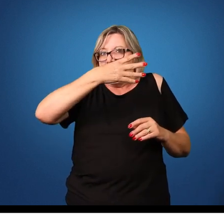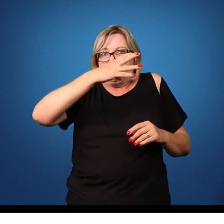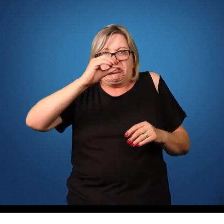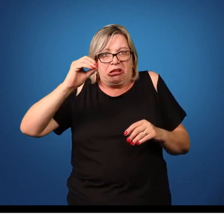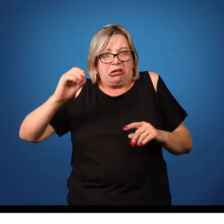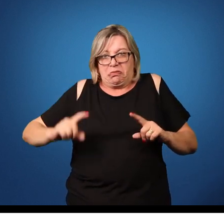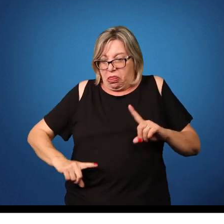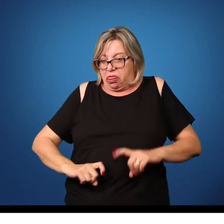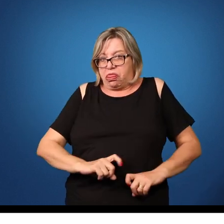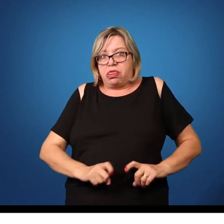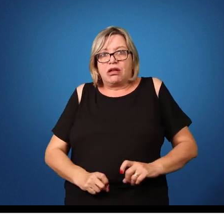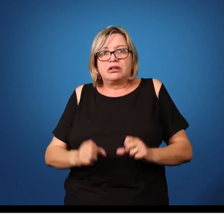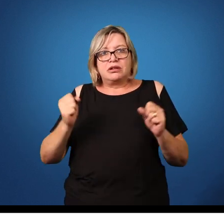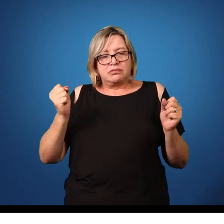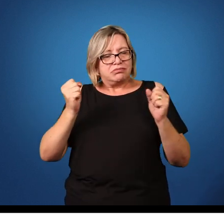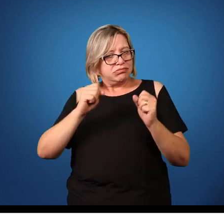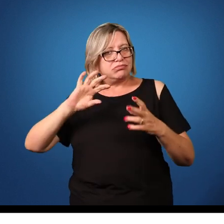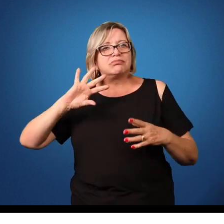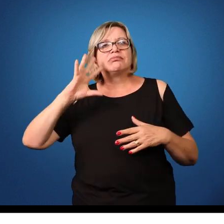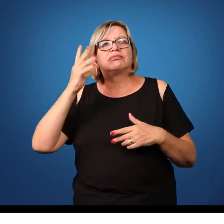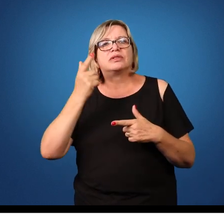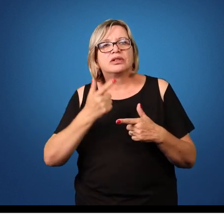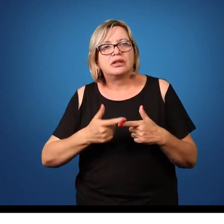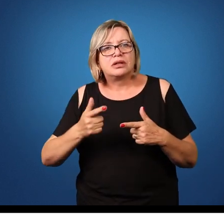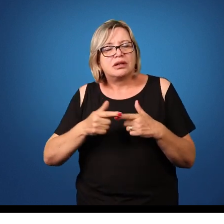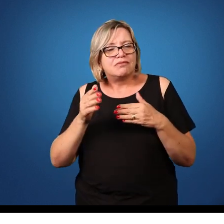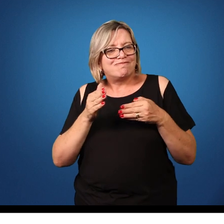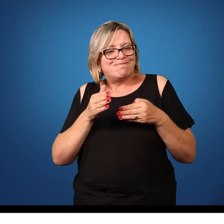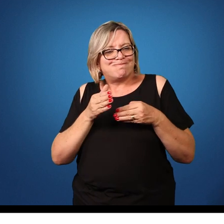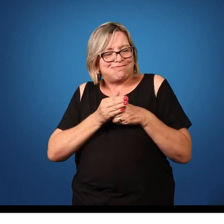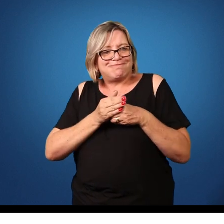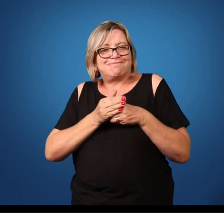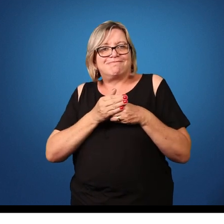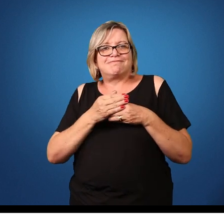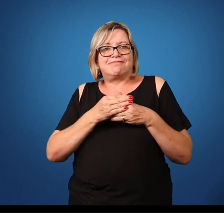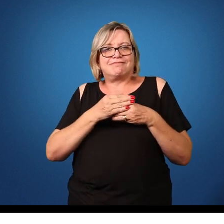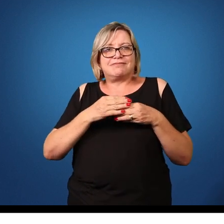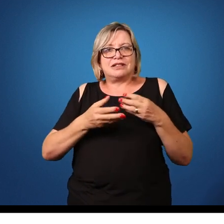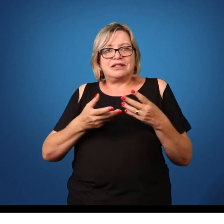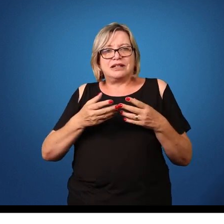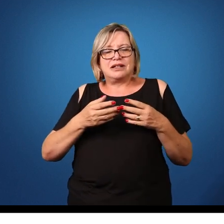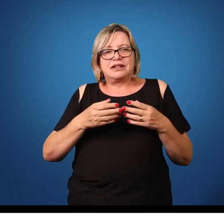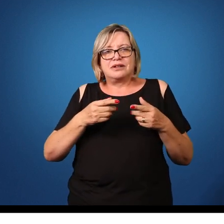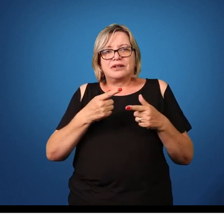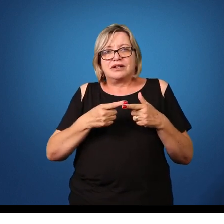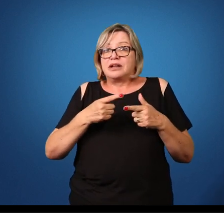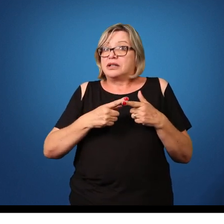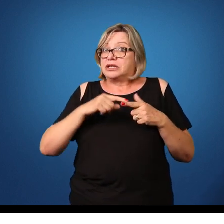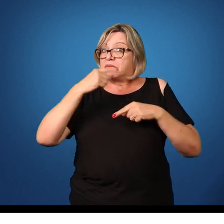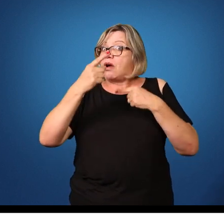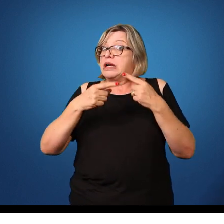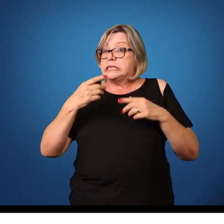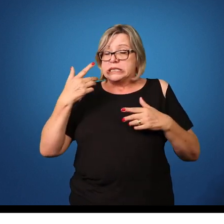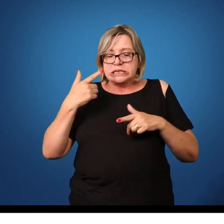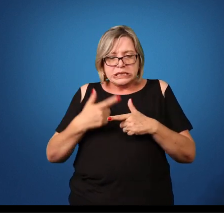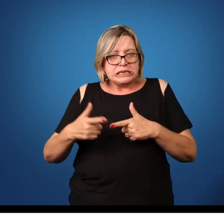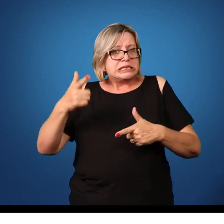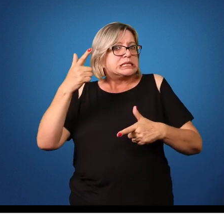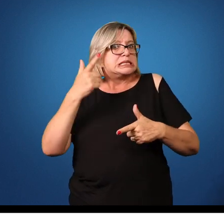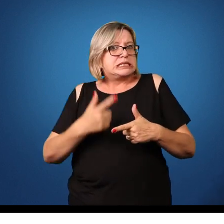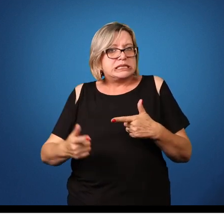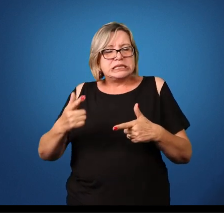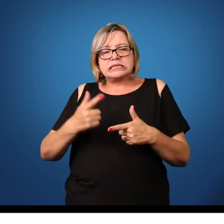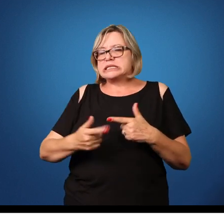acima de 100 vermes pode causar uma obstrução intestinal e causar sérias consequências no